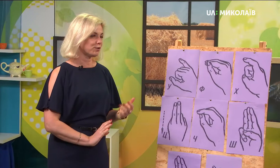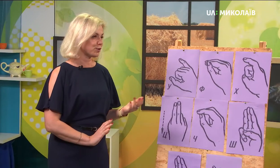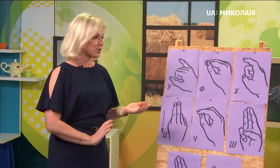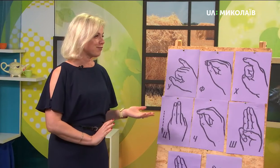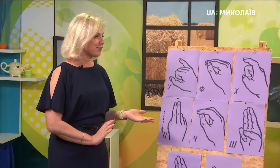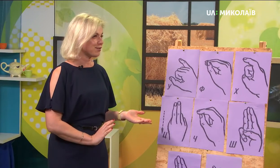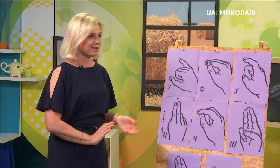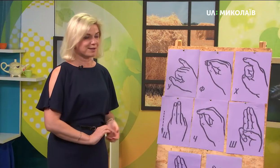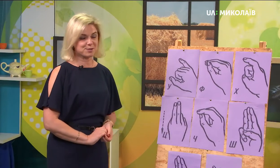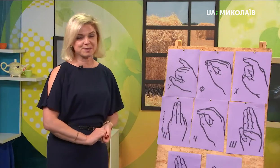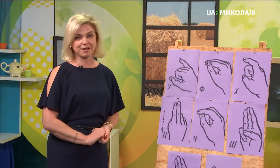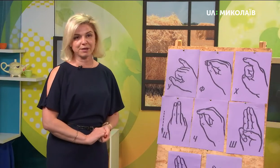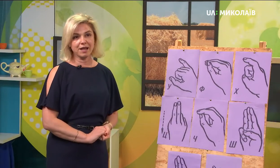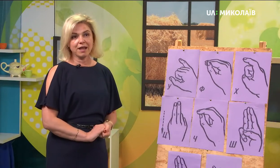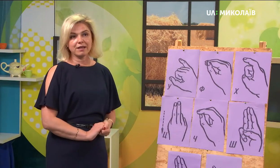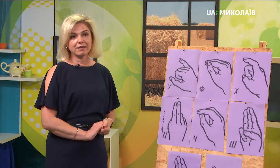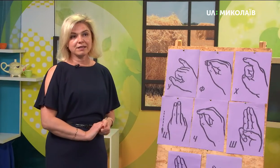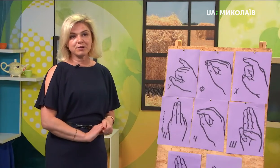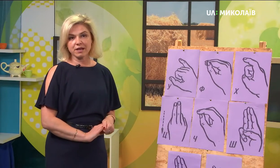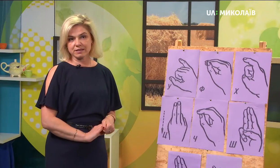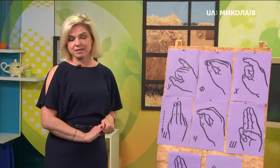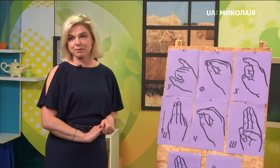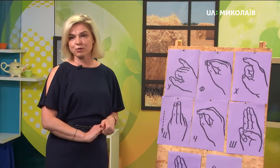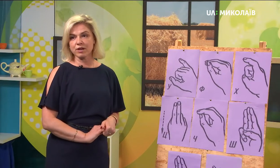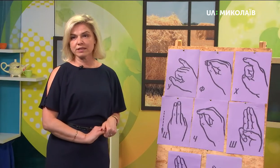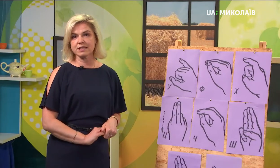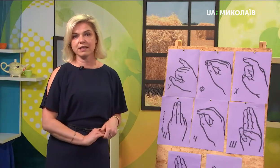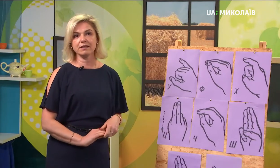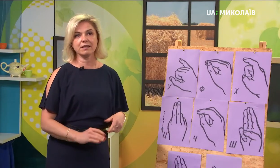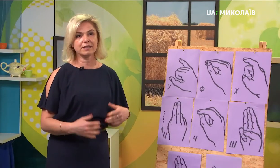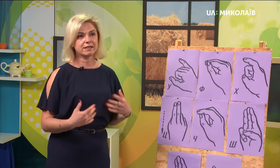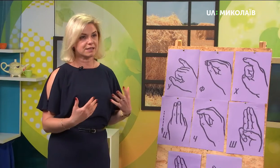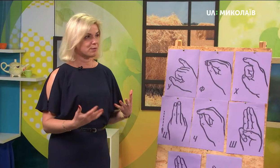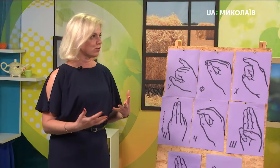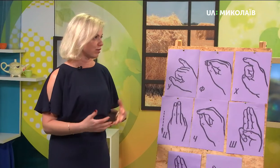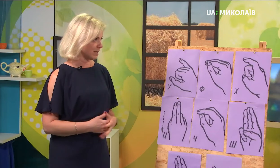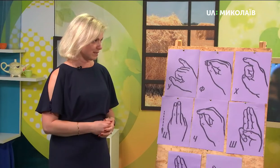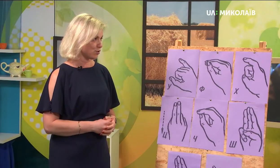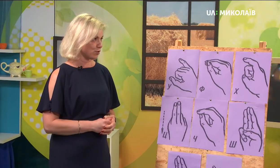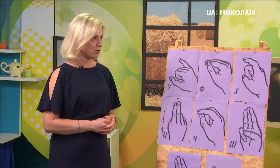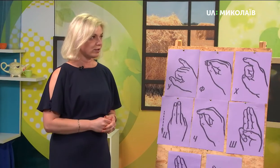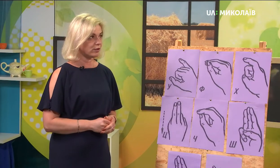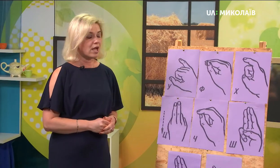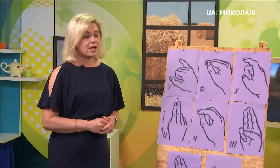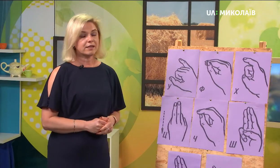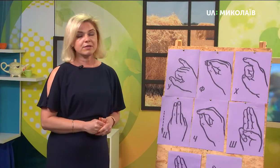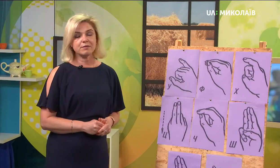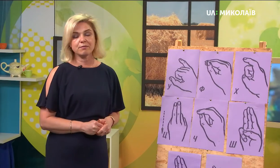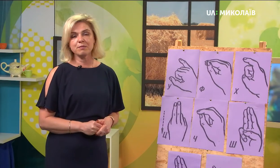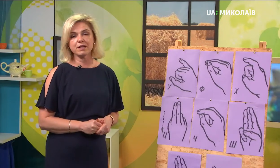трошки вивчив разом з нами, не боятися спілкуватися і йти на спілкування з нечуючою людиною. Навіть міміка